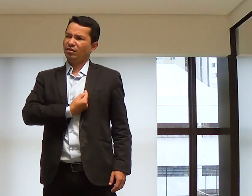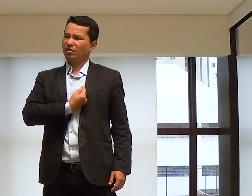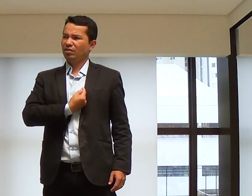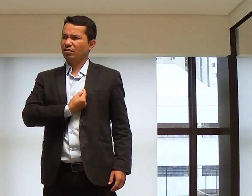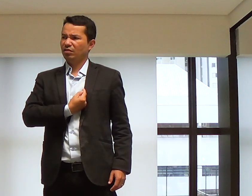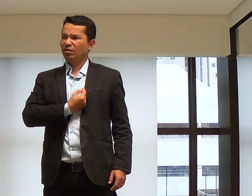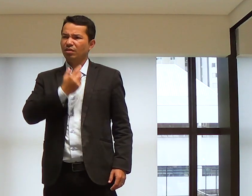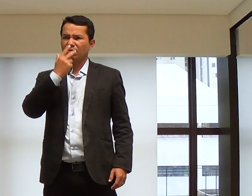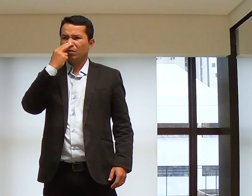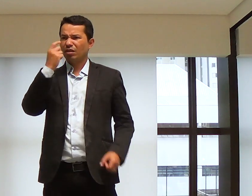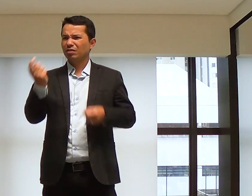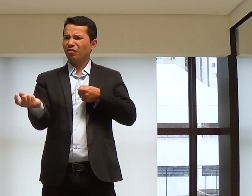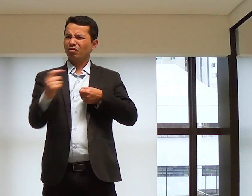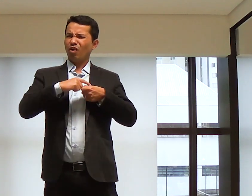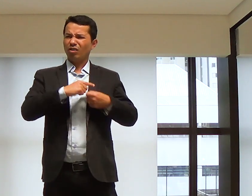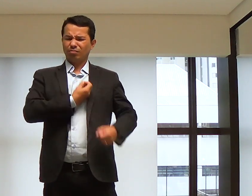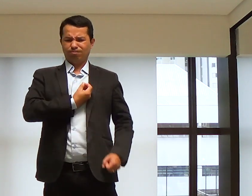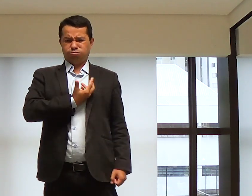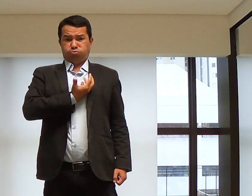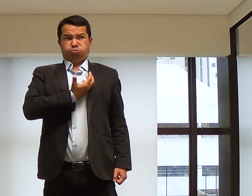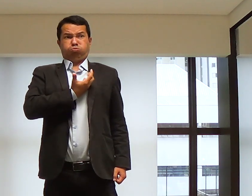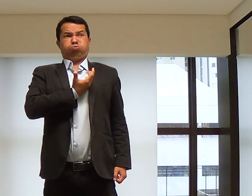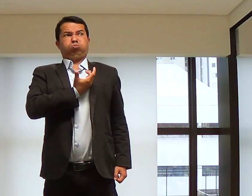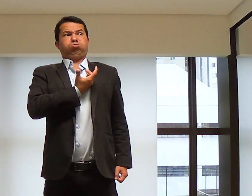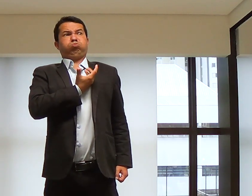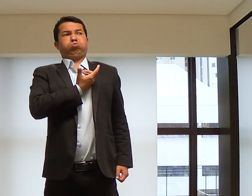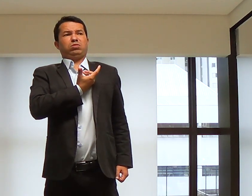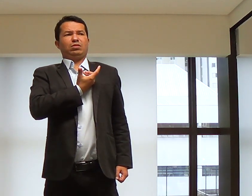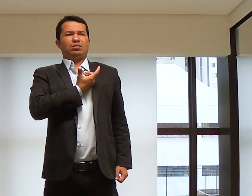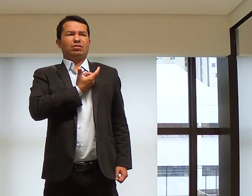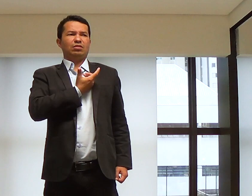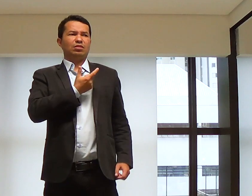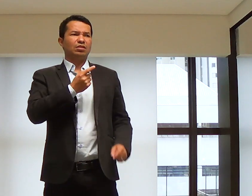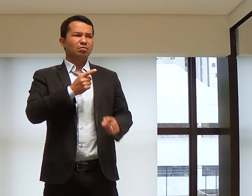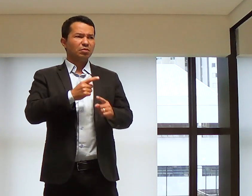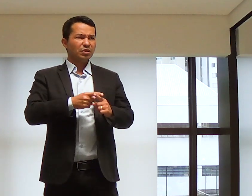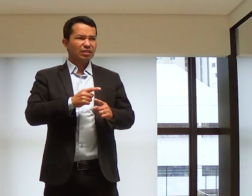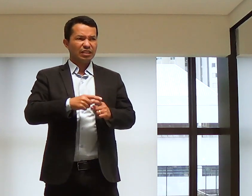-nos, toque nossas vidas, para que volte aquela chama.